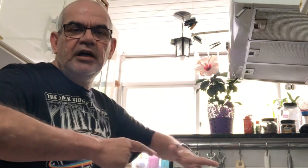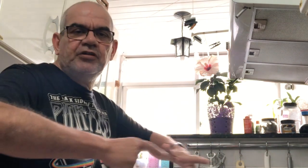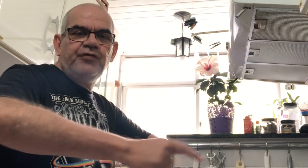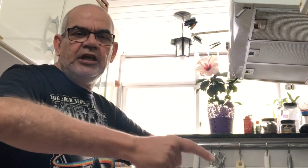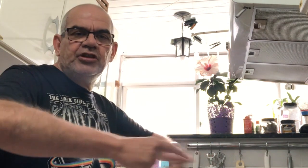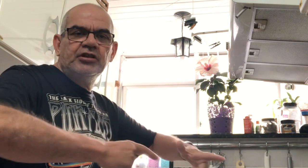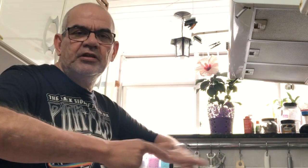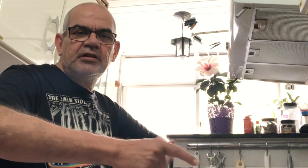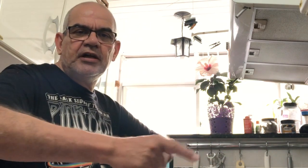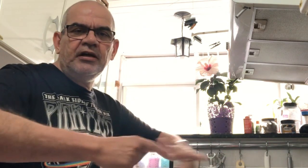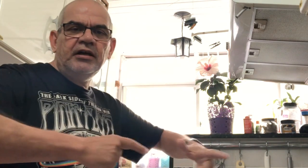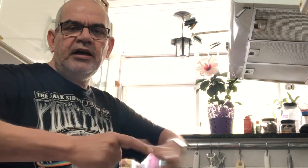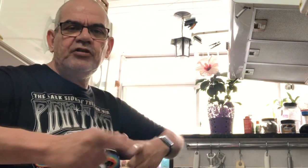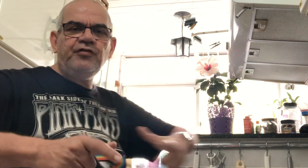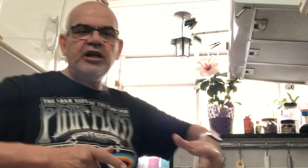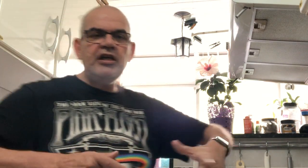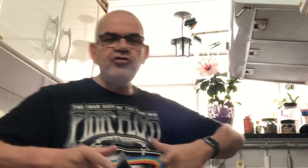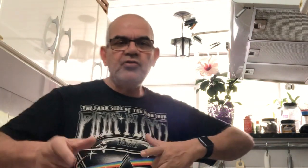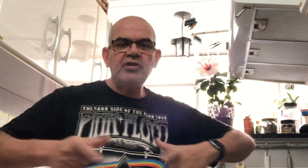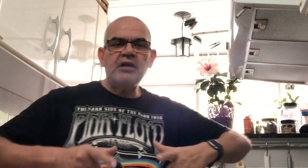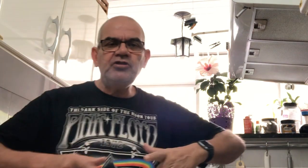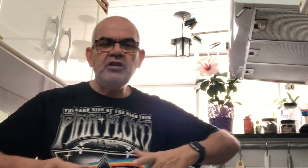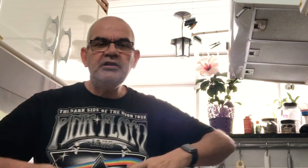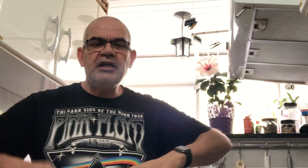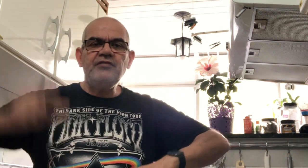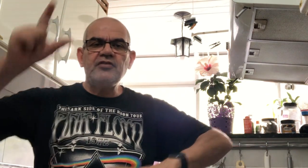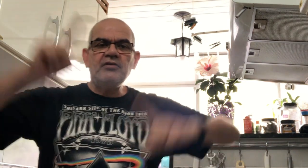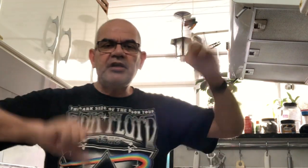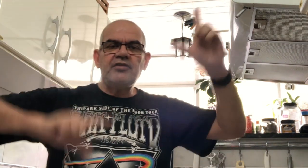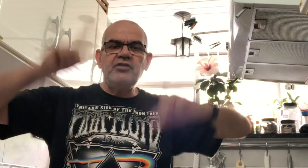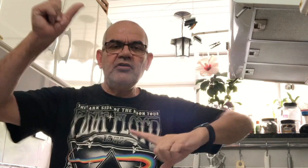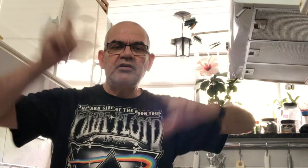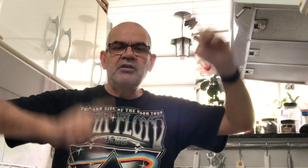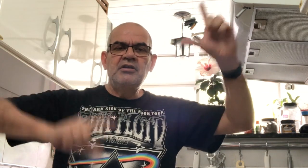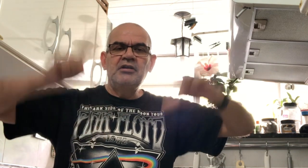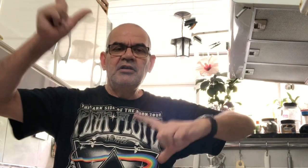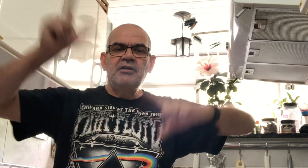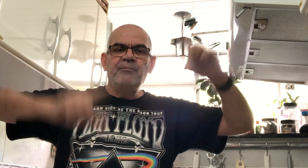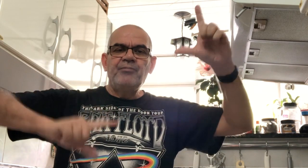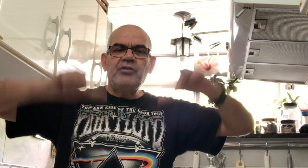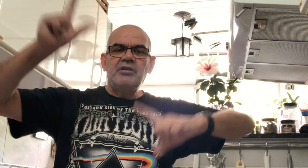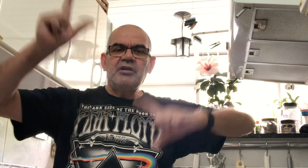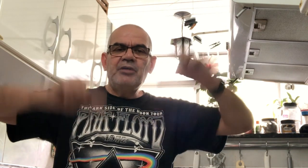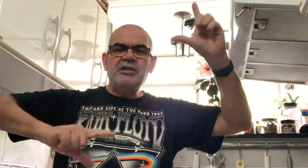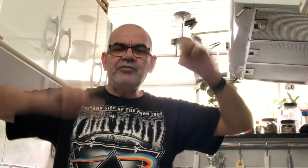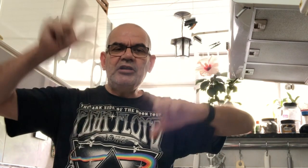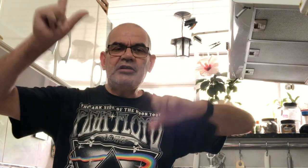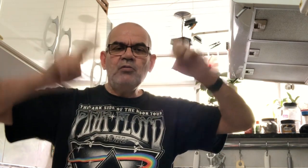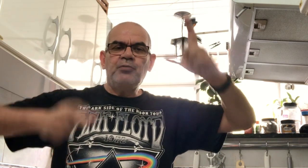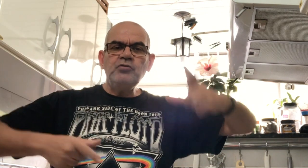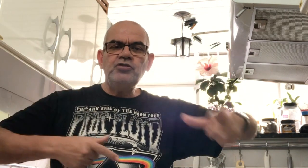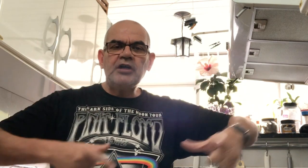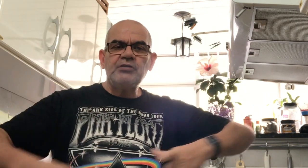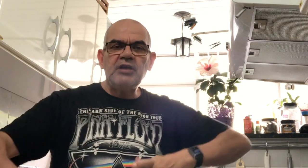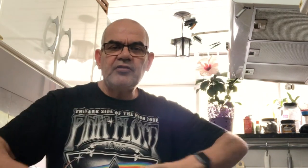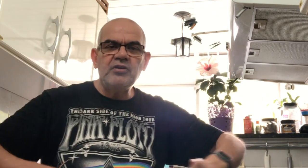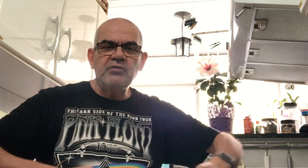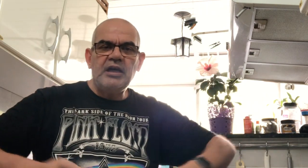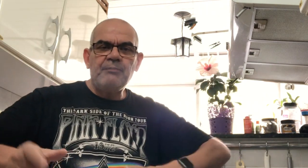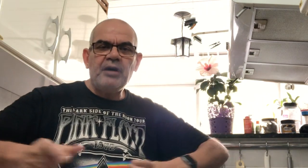É de frente, tá? É diferente do sinal de televisão, que é assim, ó. Também, tá vendo? Então, o ponto de articulação é a